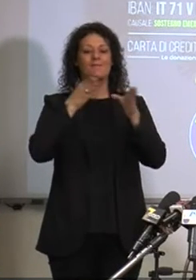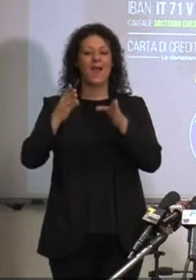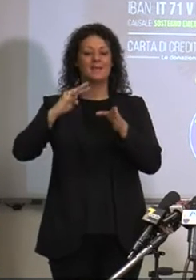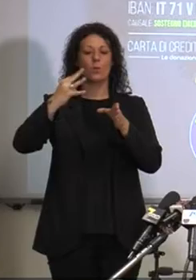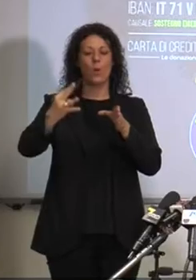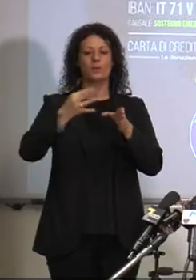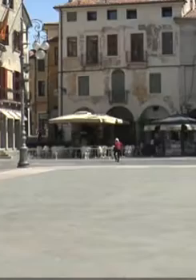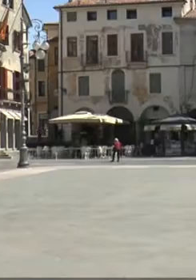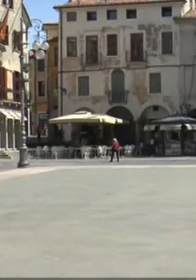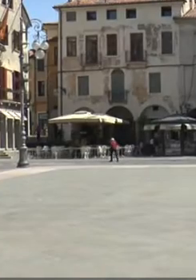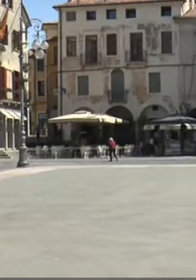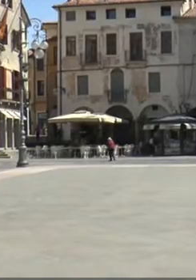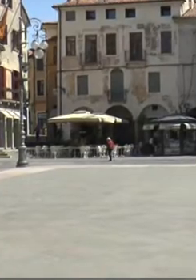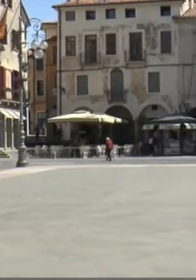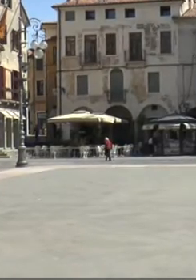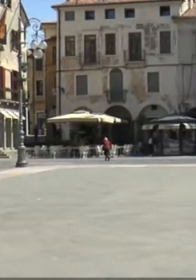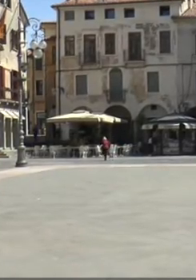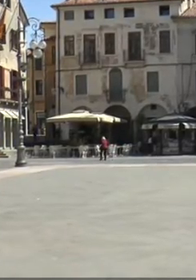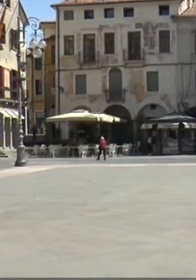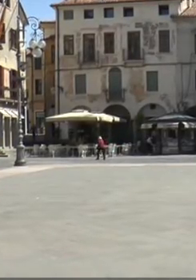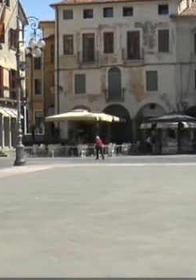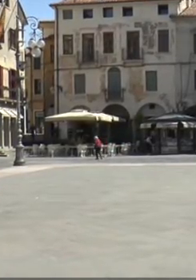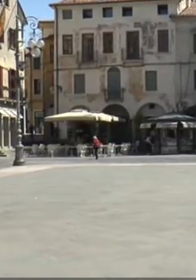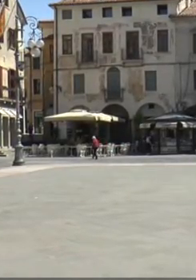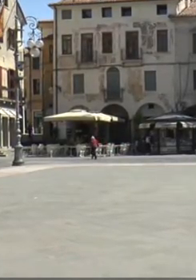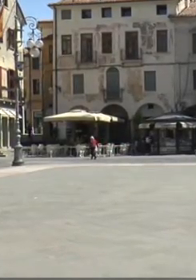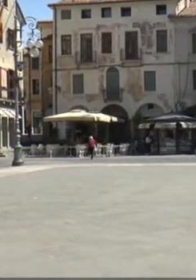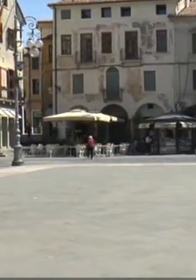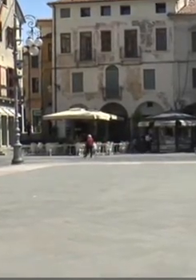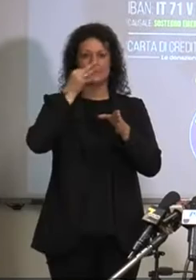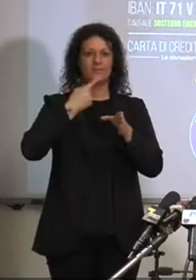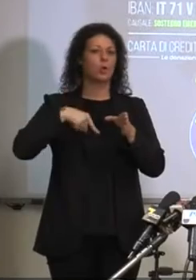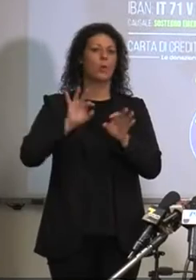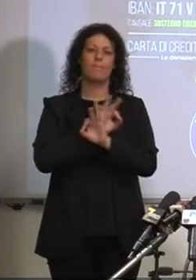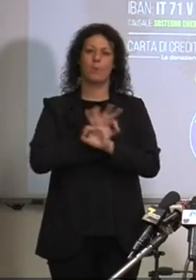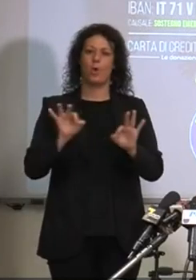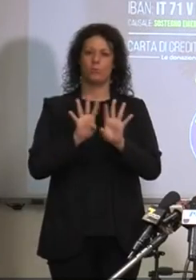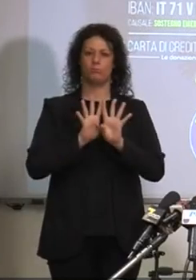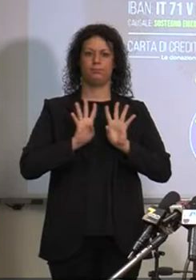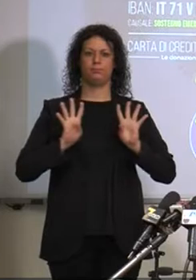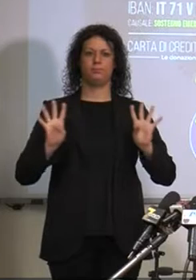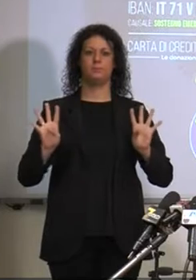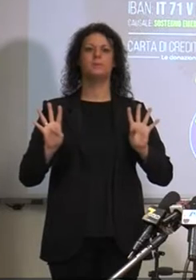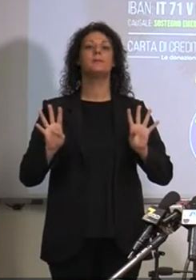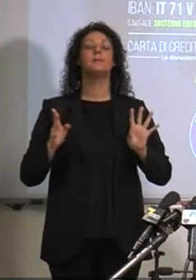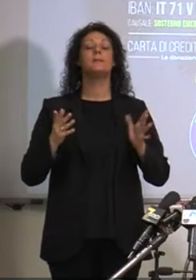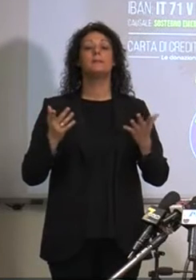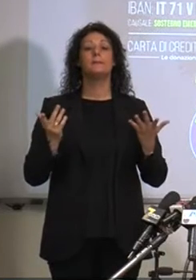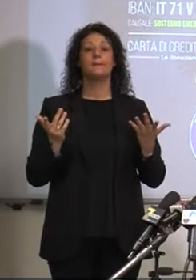dell'artiglieria pesante. Le complicazioni saranno infatti legate alle malattie di stagione. Pensate che sia una fase